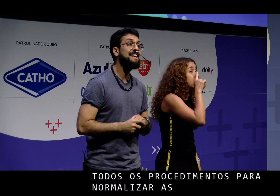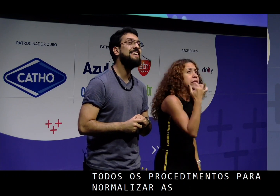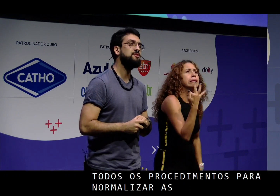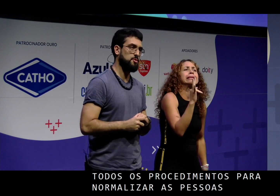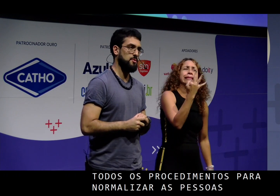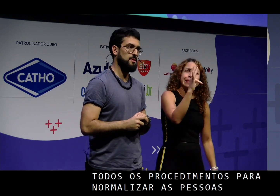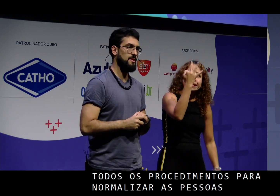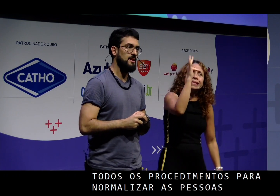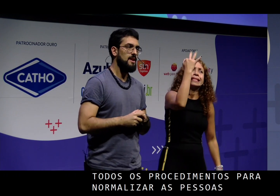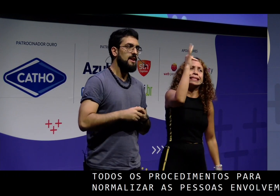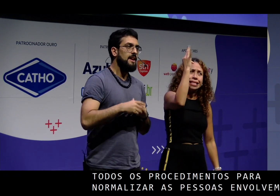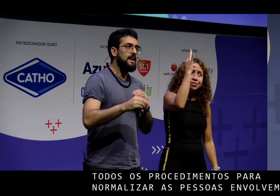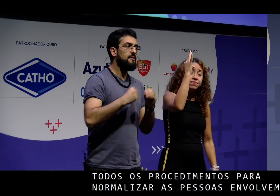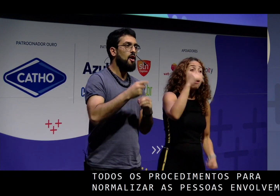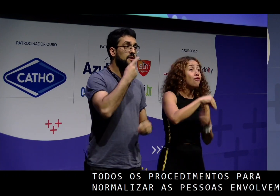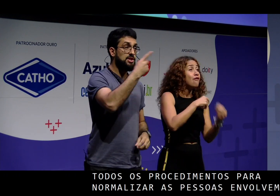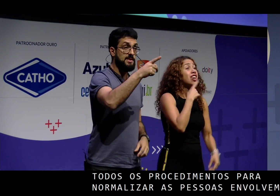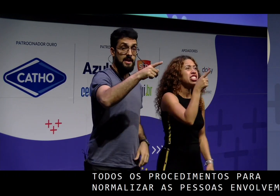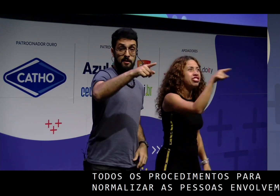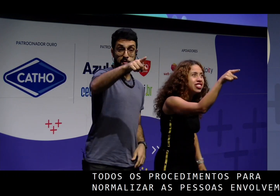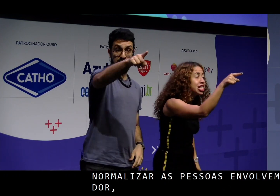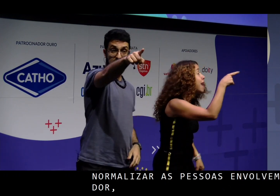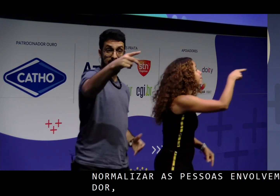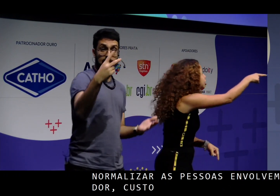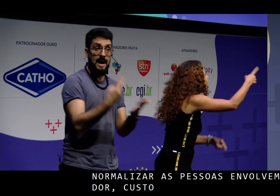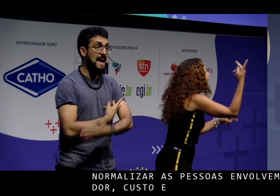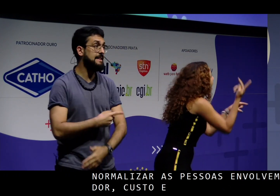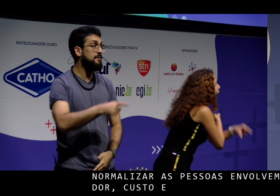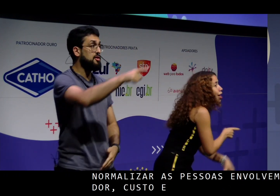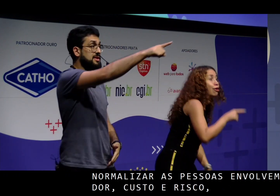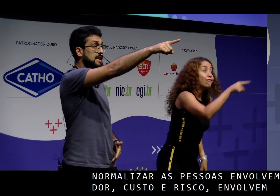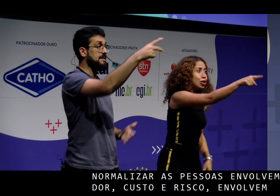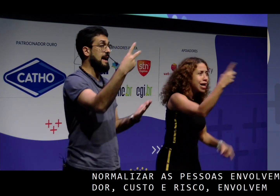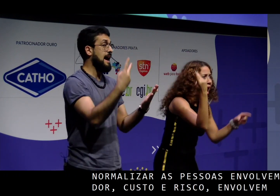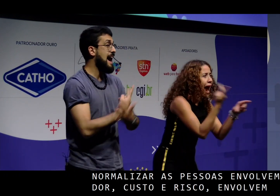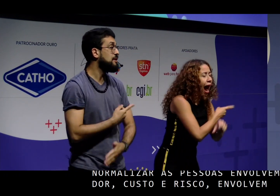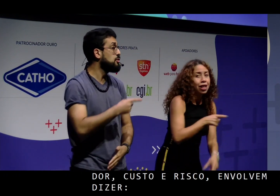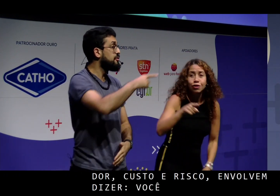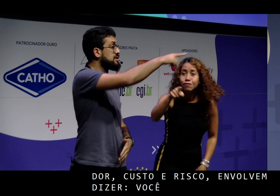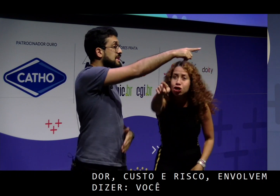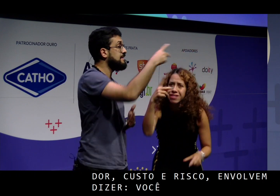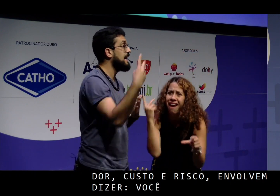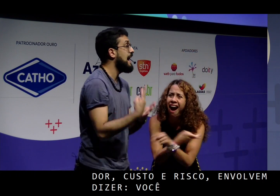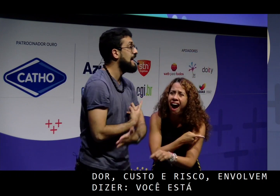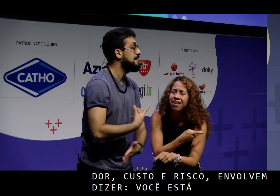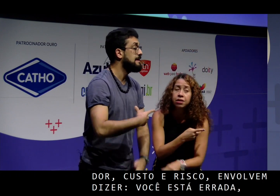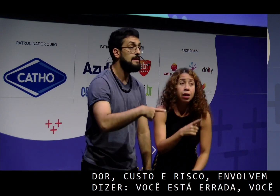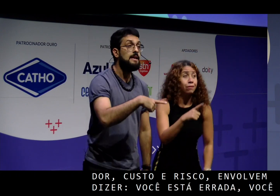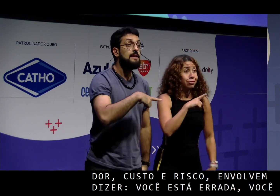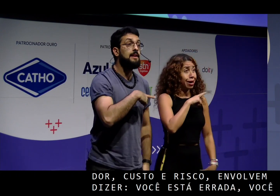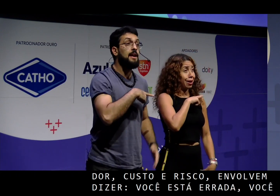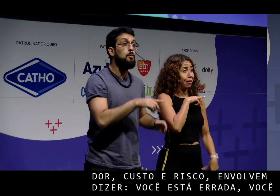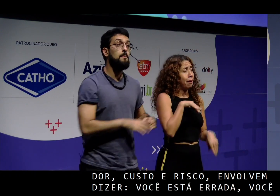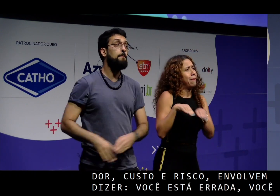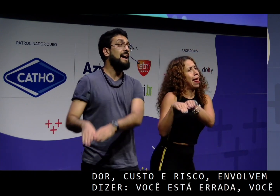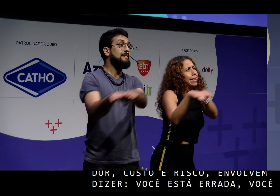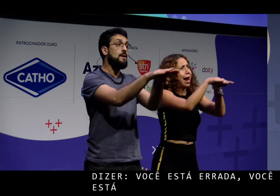risco. Envolvem dizer, você está errada, você está errado, você está errada. Tem um padrão